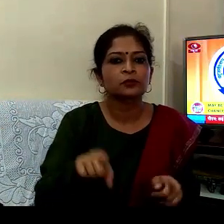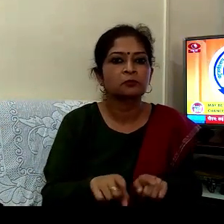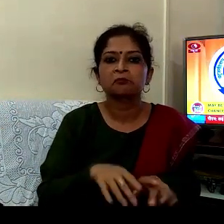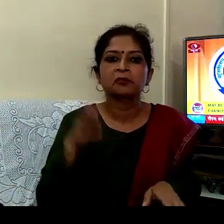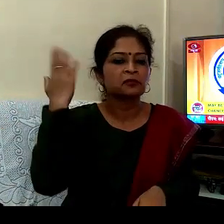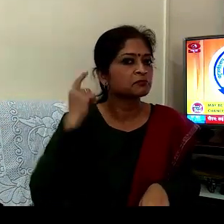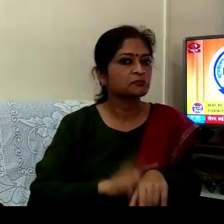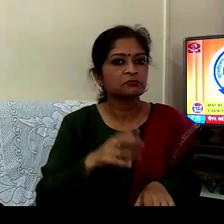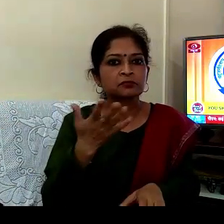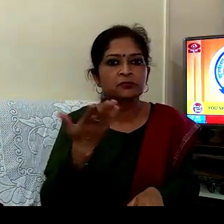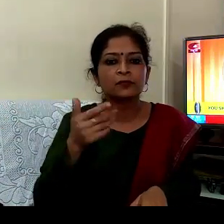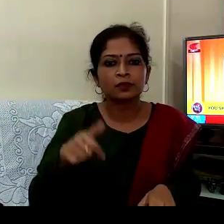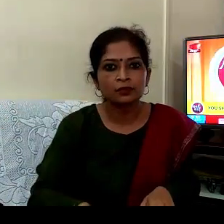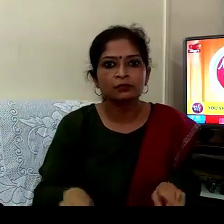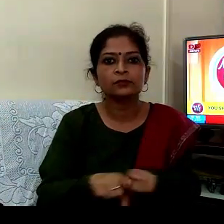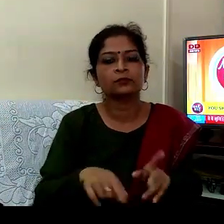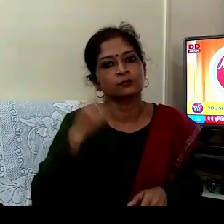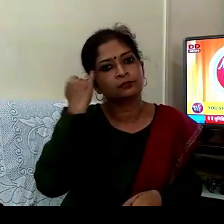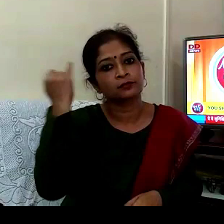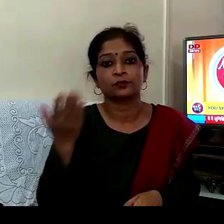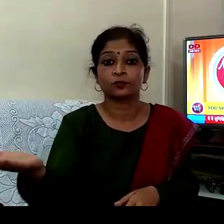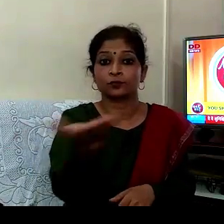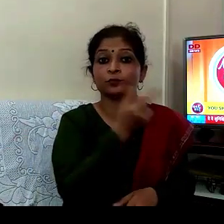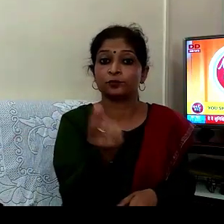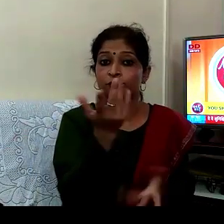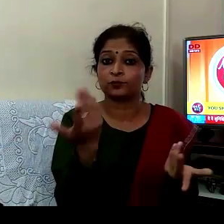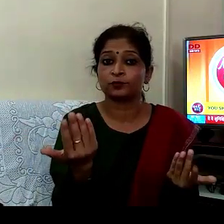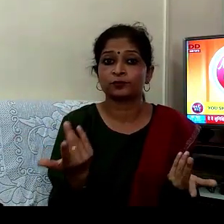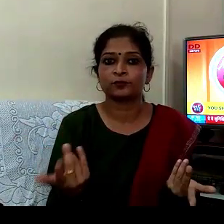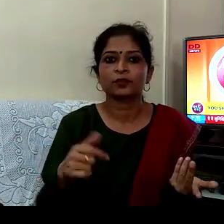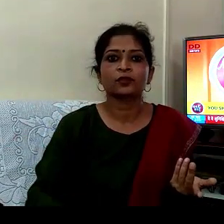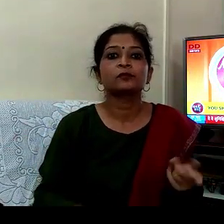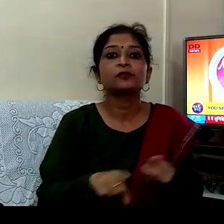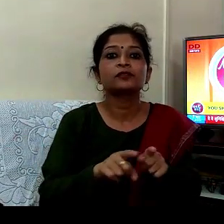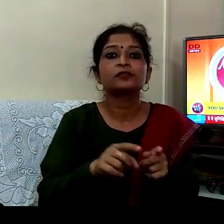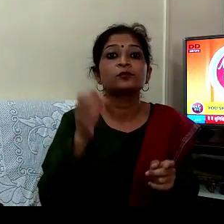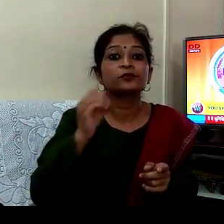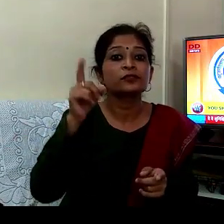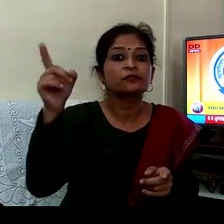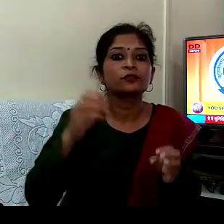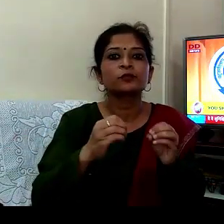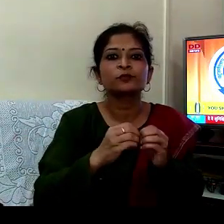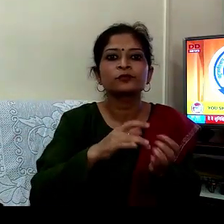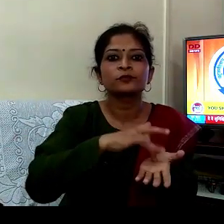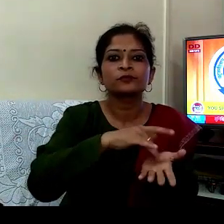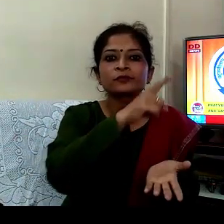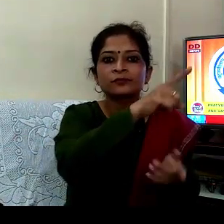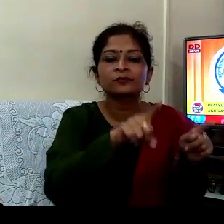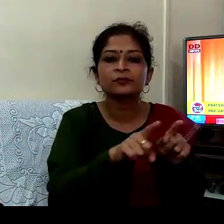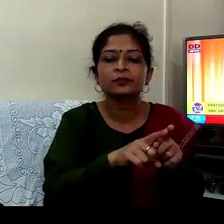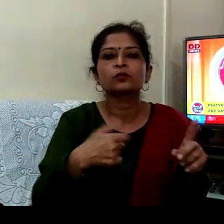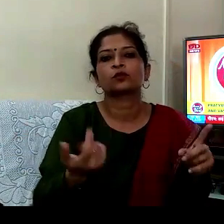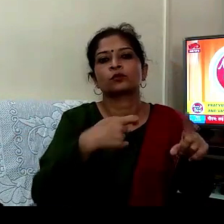ہو آپ بھی اس آئیڈیا کو آجمہ کر دیکھئے بھومنیشور کے پرتیو اور کولکتہ کی وسود نے